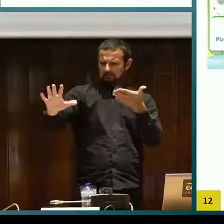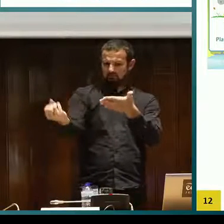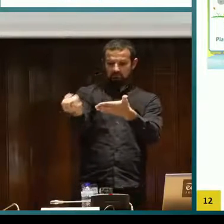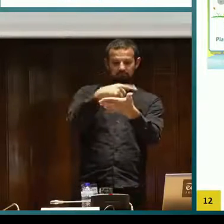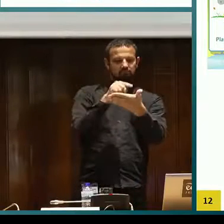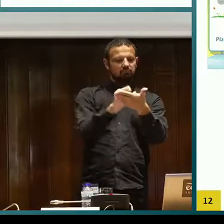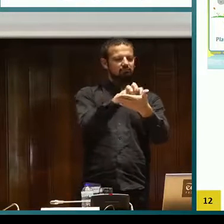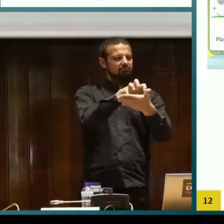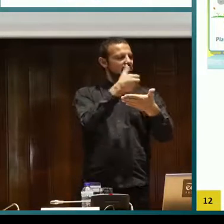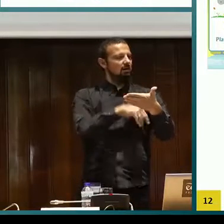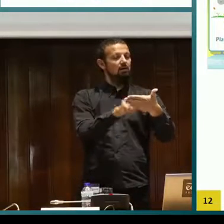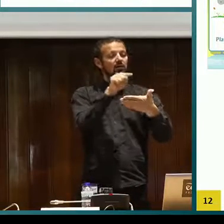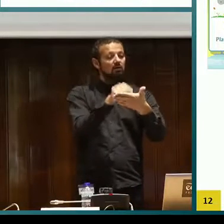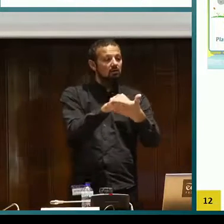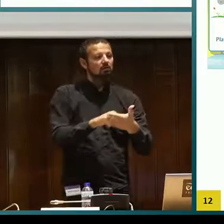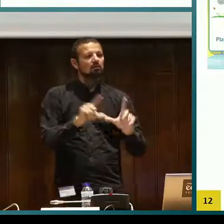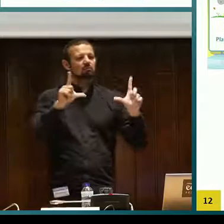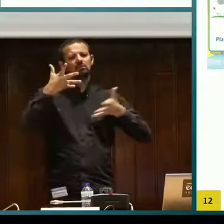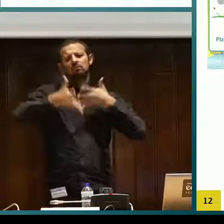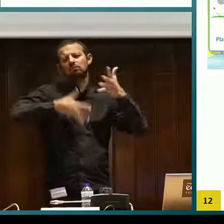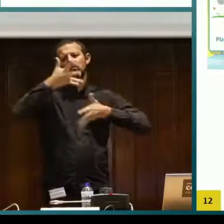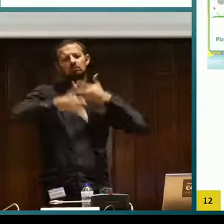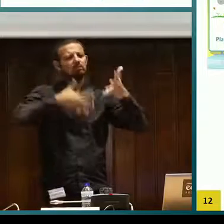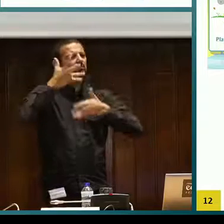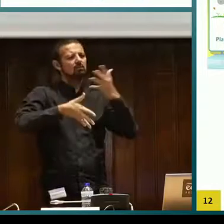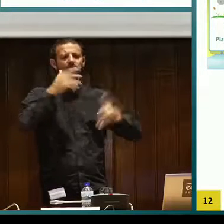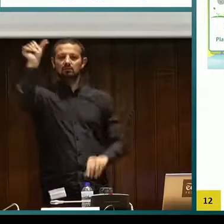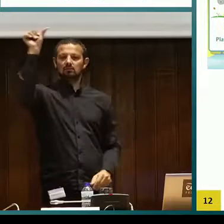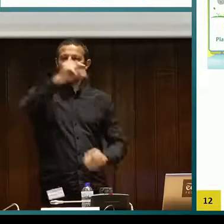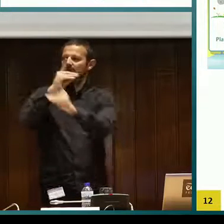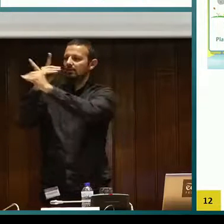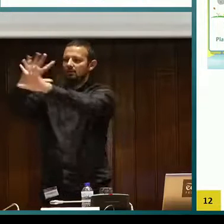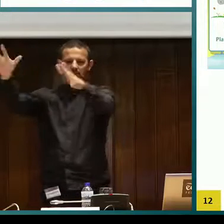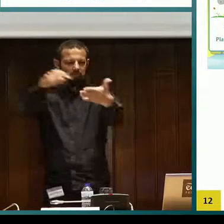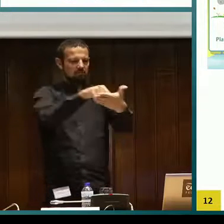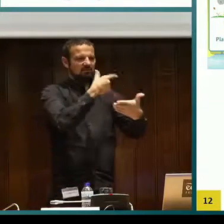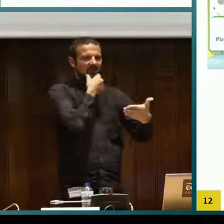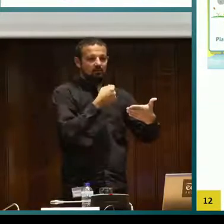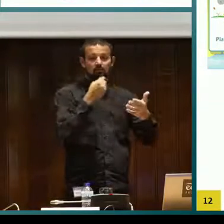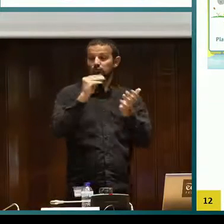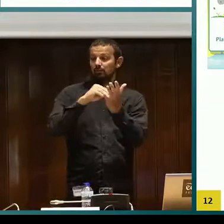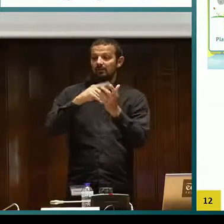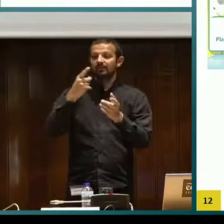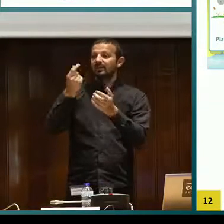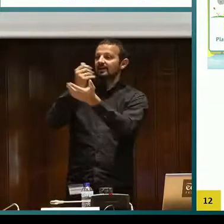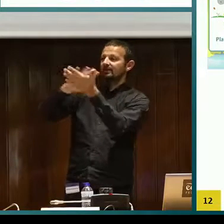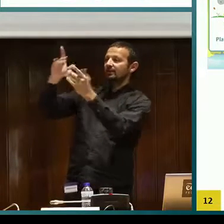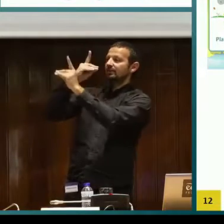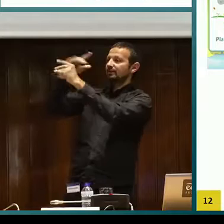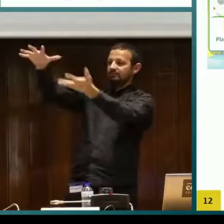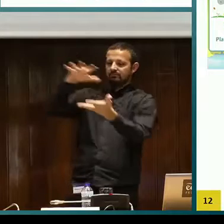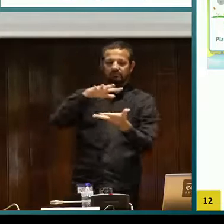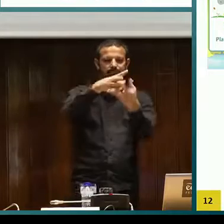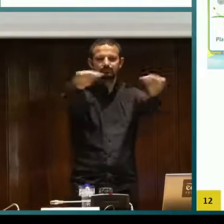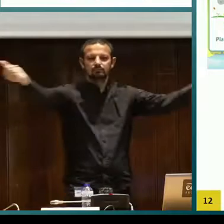vuestros hijos, lo descargáis de forma completamente gratuita en esa aplicación y podéis verlo asignado, sin necesidad de otros dispositivos